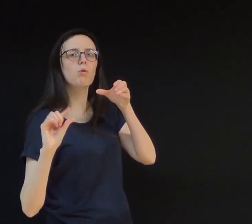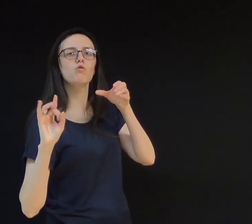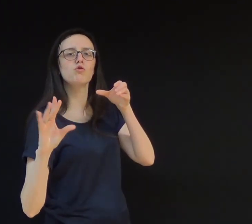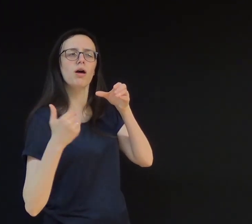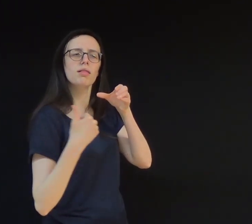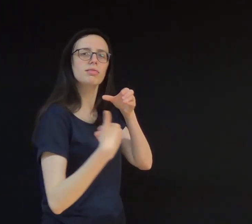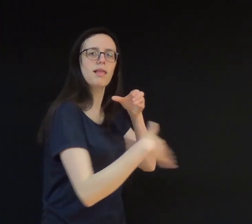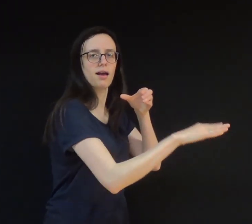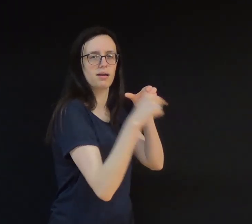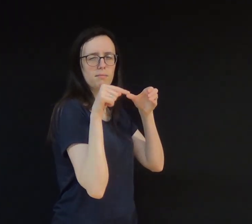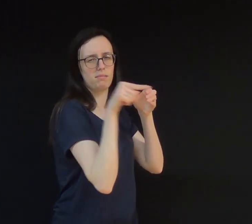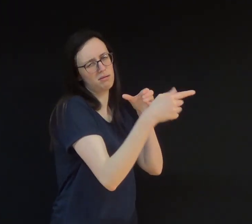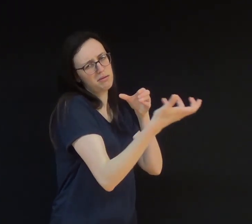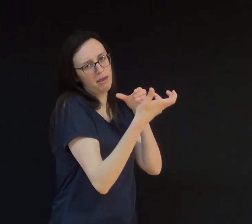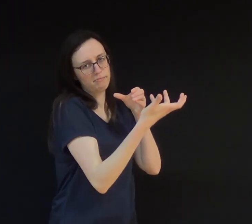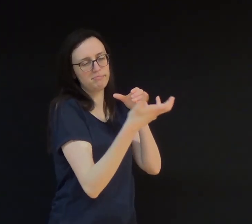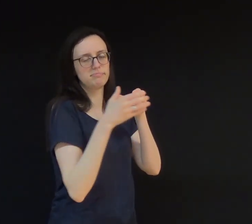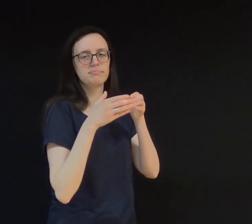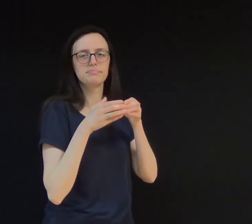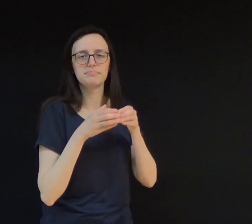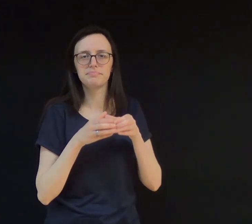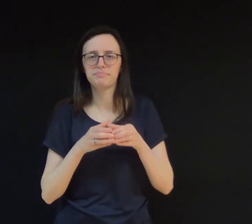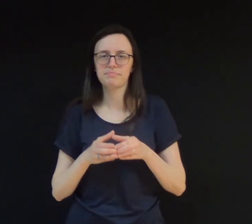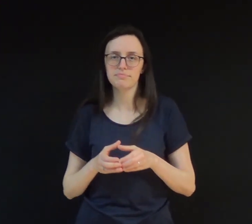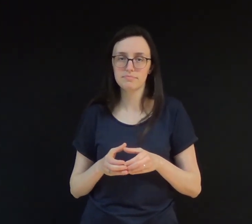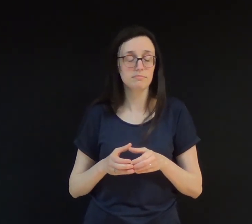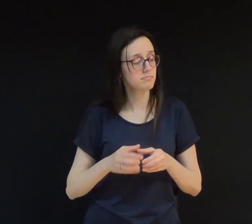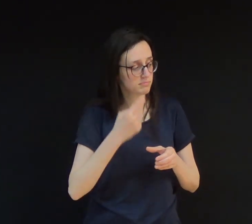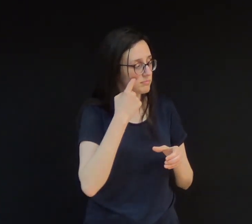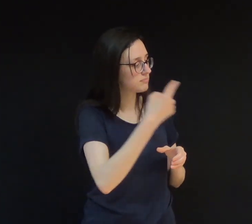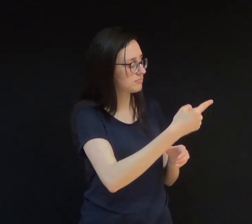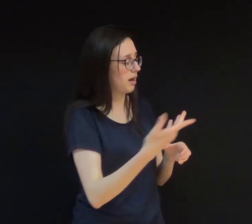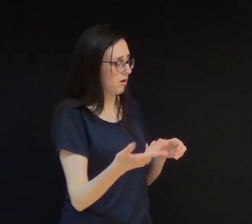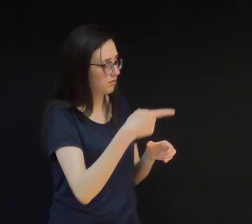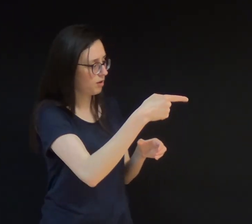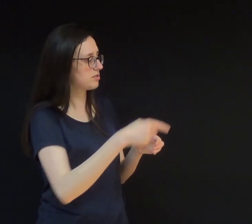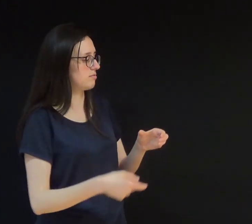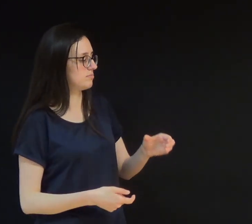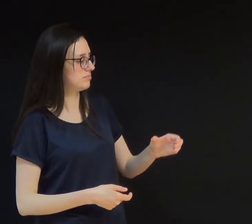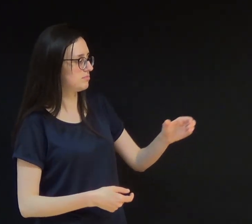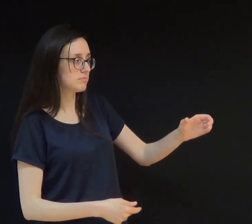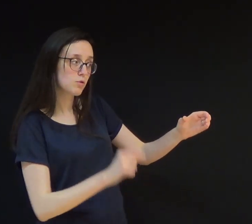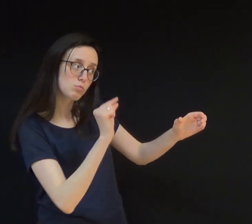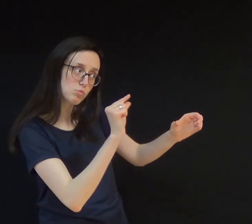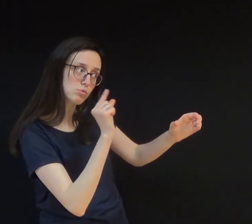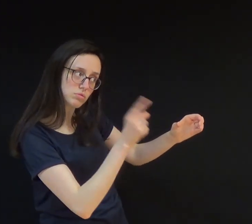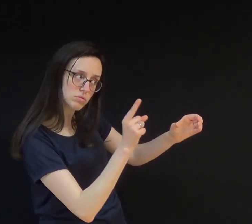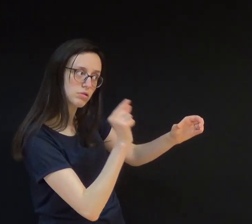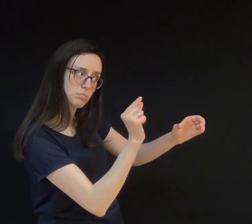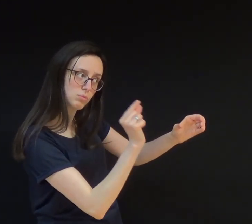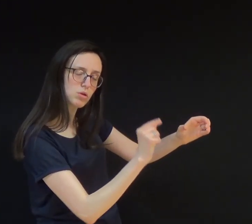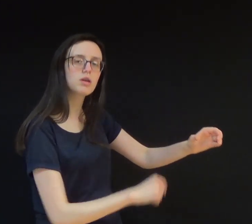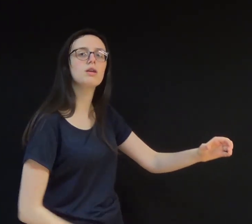molhava os lábios para deixar mais leite condensado para o irmãozinho. Agora é sua vez. Só um pouquinho, hein? Ele dizia.